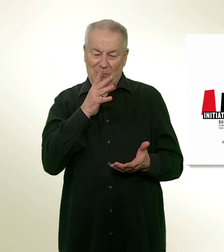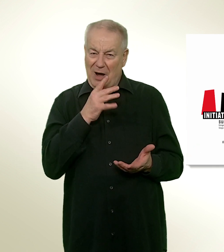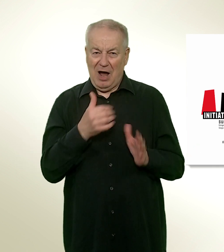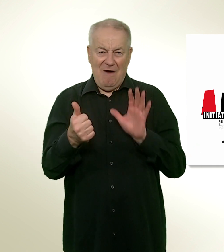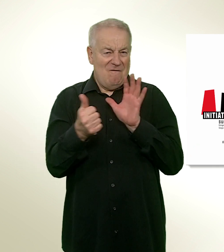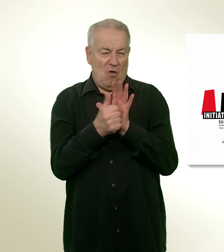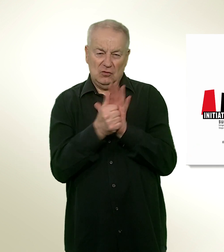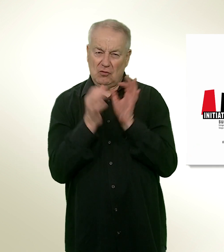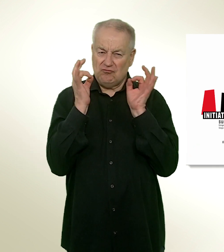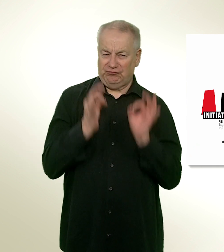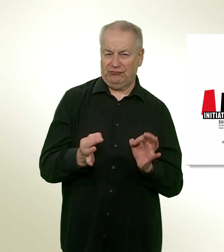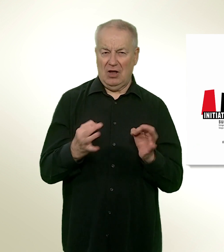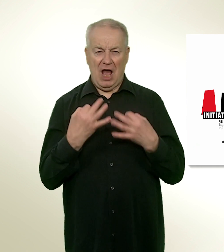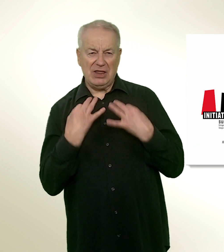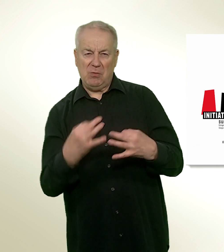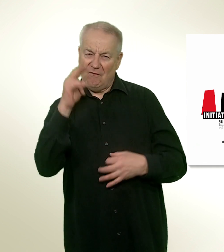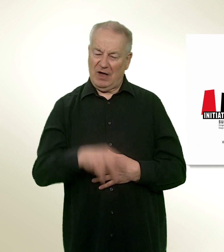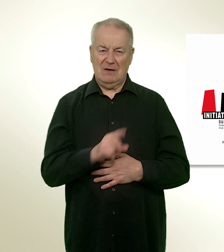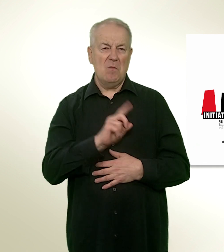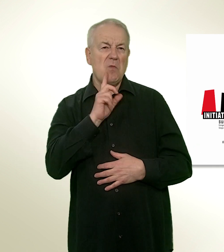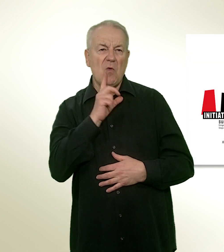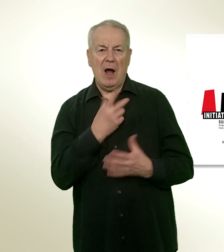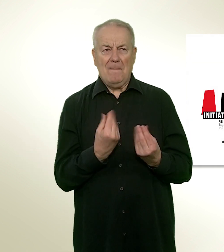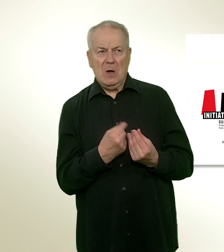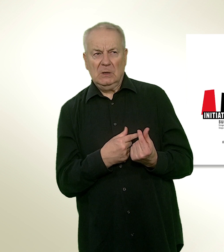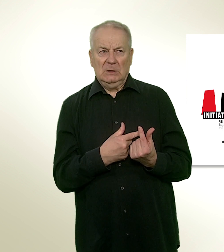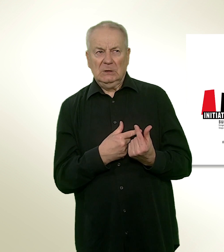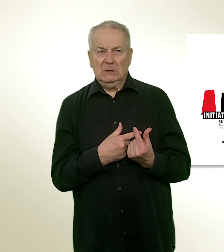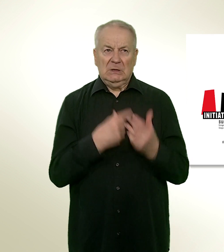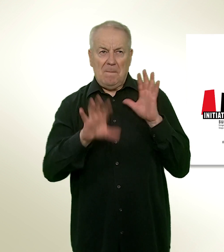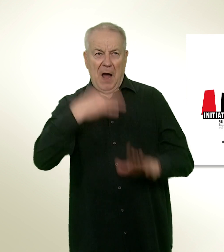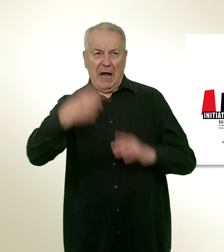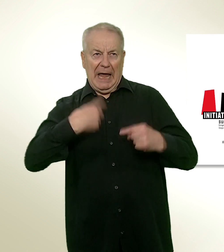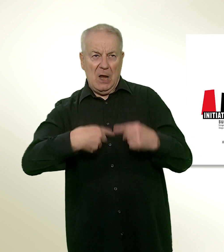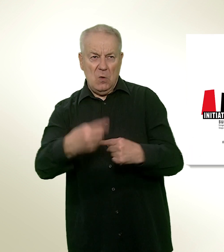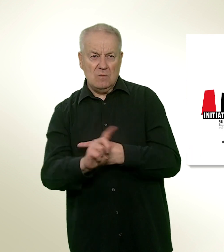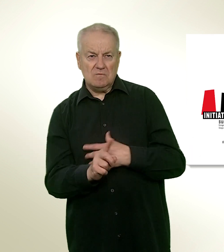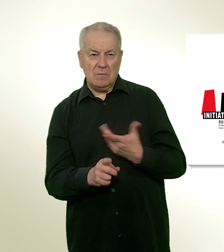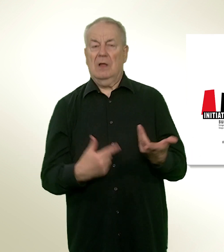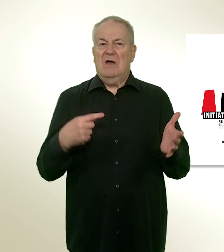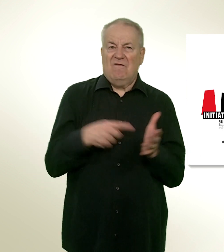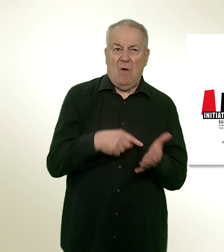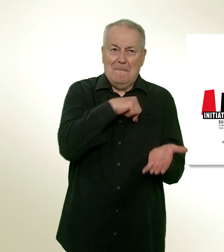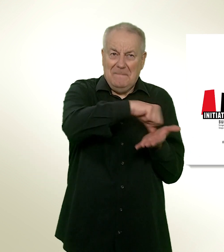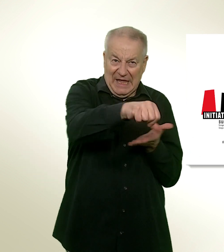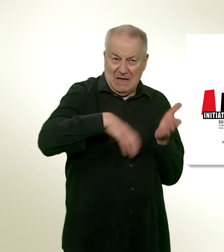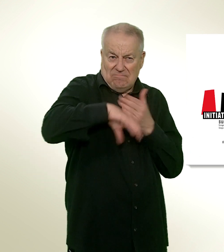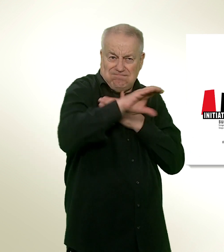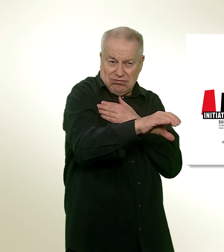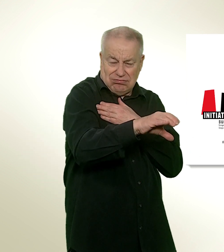fonctions en toute indépendance, parce qu'ils doivent craindre de ne pas être réélus. Qu'ils doivent payer une contribution d'élus à